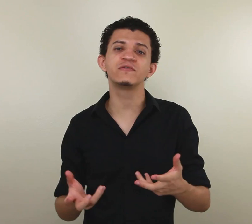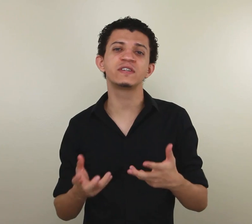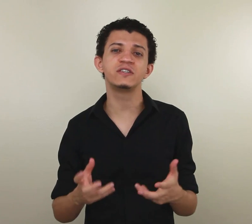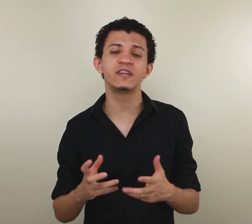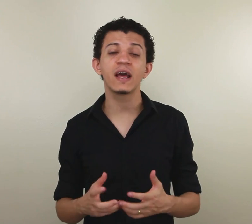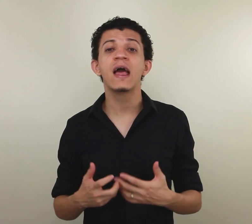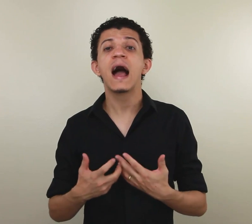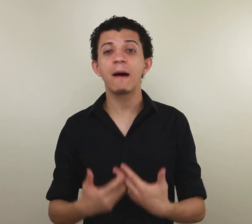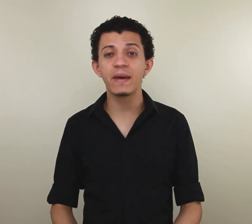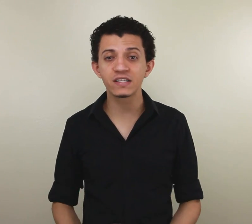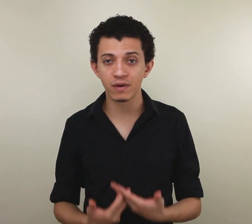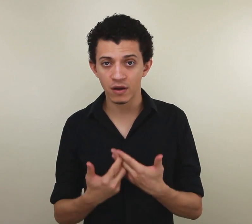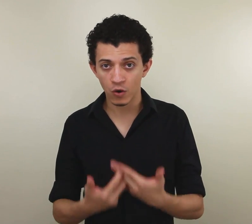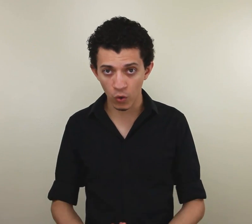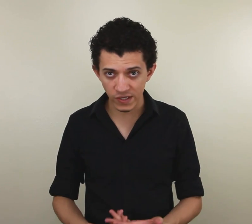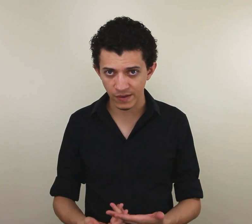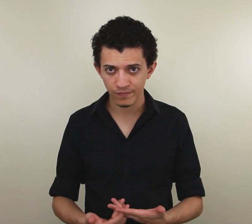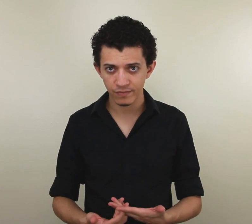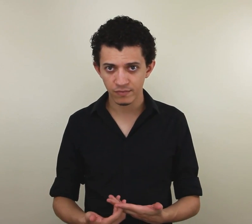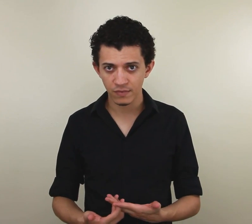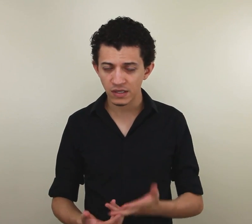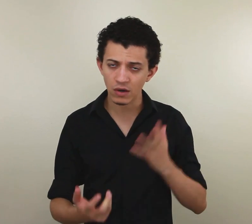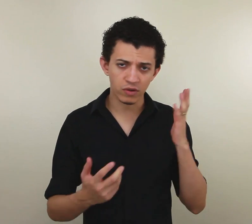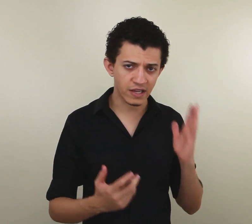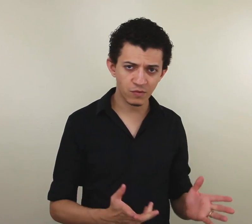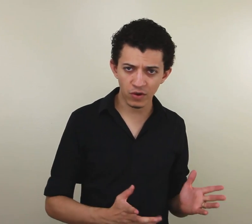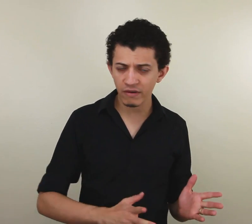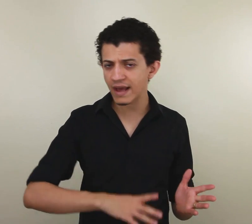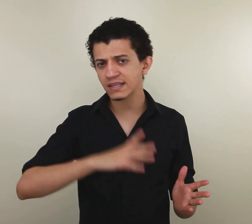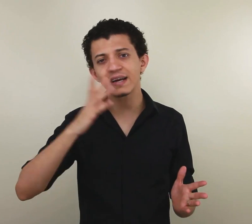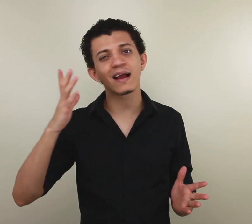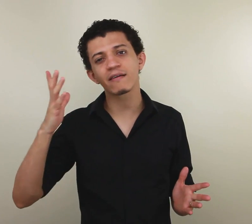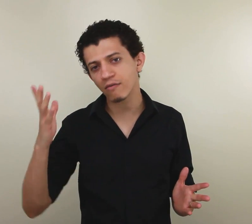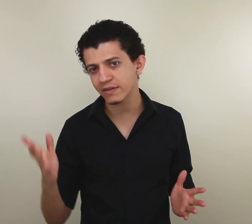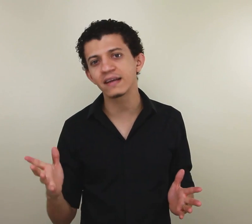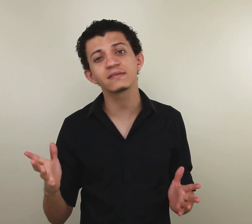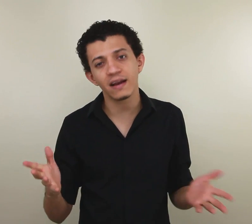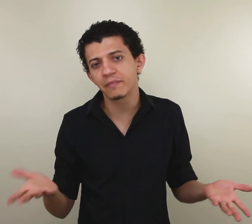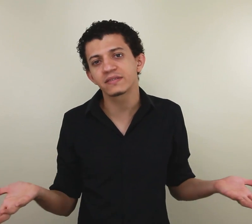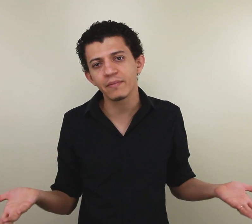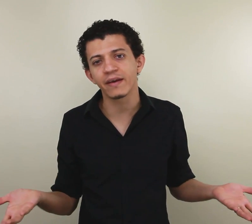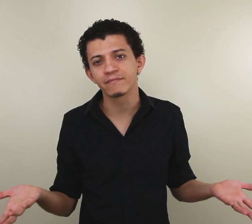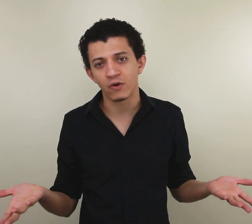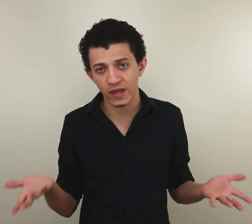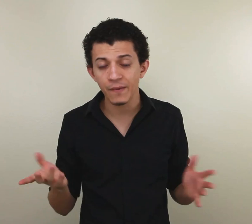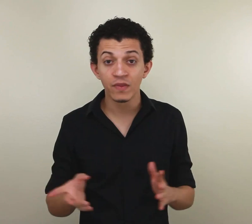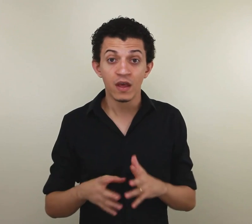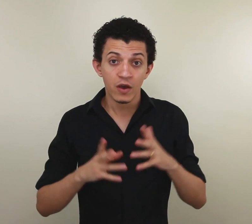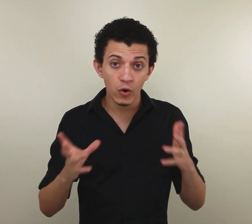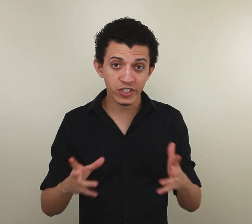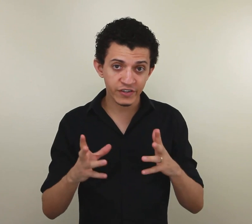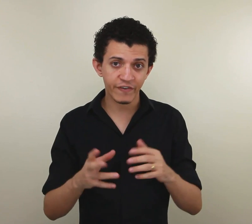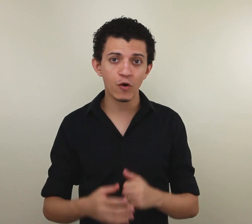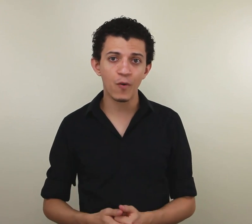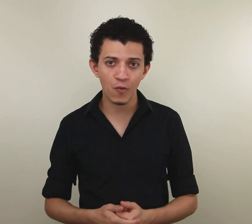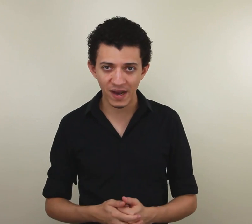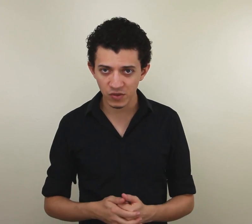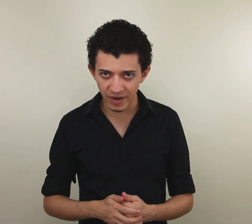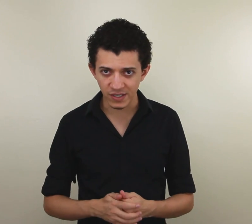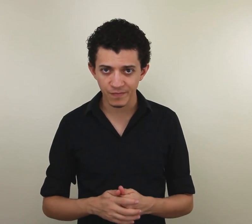de você dizer a mesma coisa. Isso acontece no português e, claro, acontece na Libras também. E hoje a gente vai falar um pouco mais sobre isso.